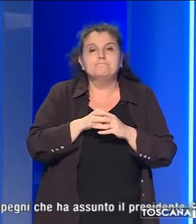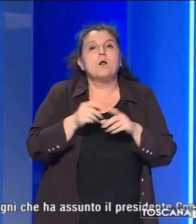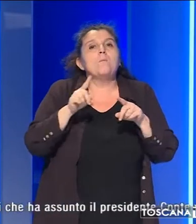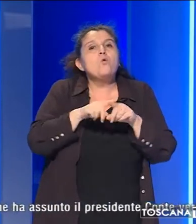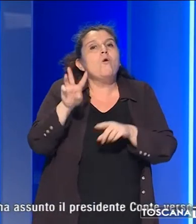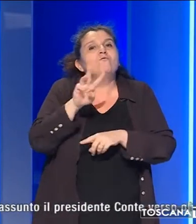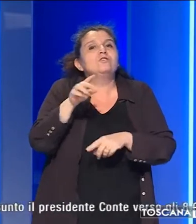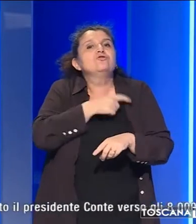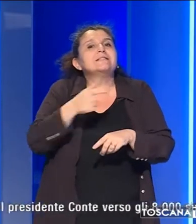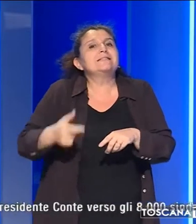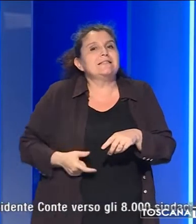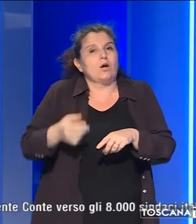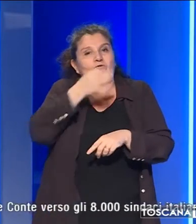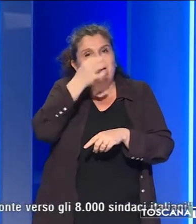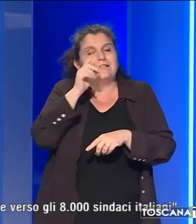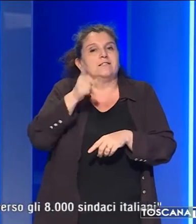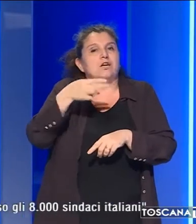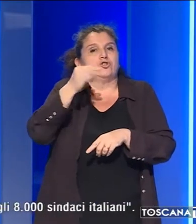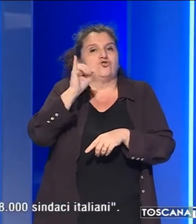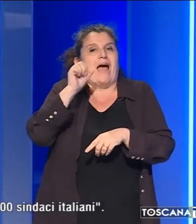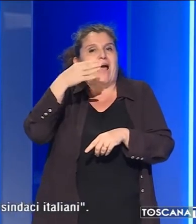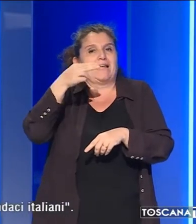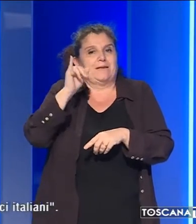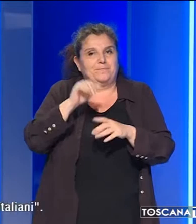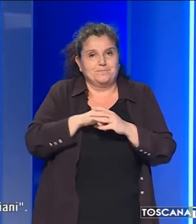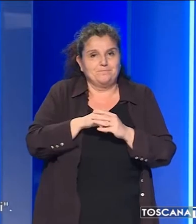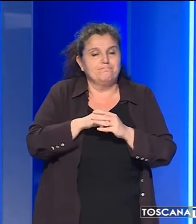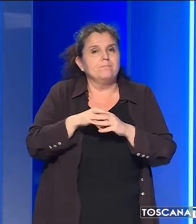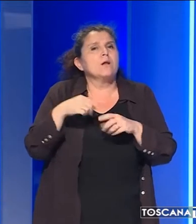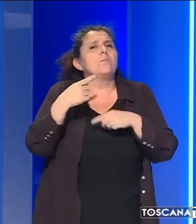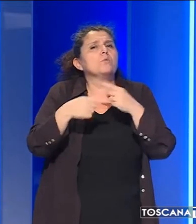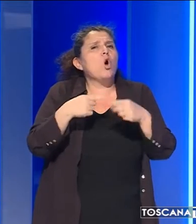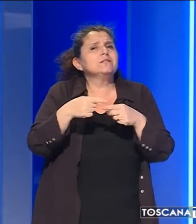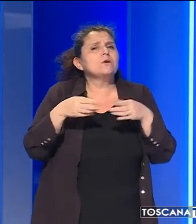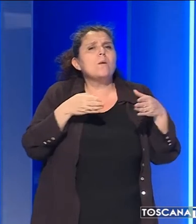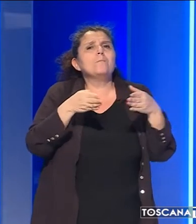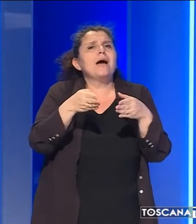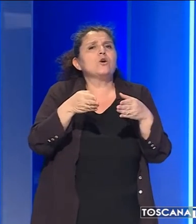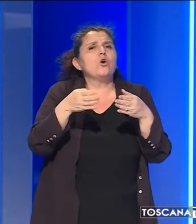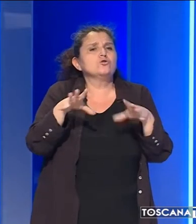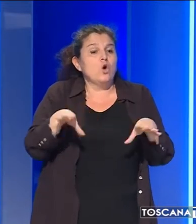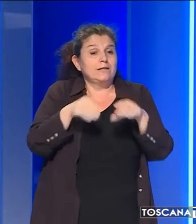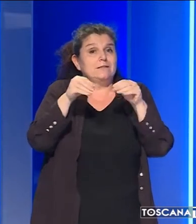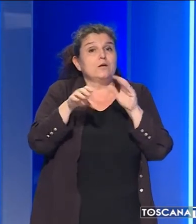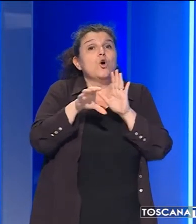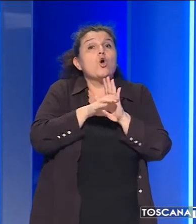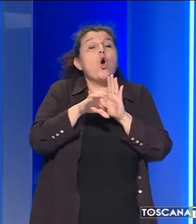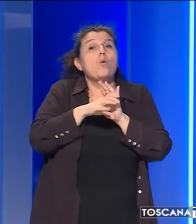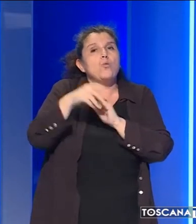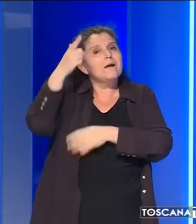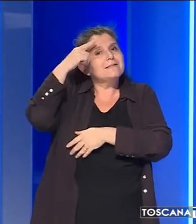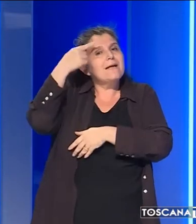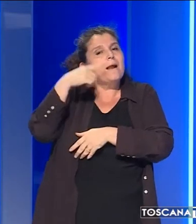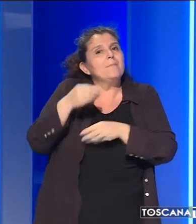sindaca di Firenze, Cristina Giacchi. Prosegue il percorso avviato dal Comune di Siena per